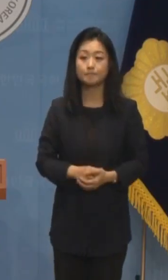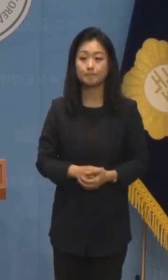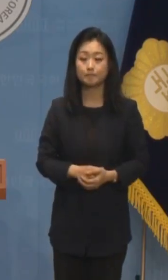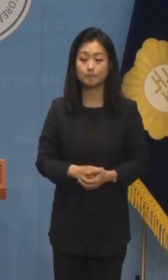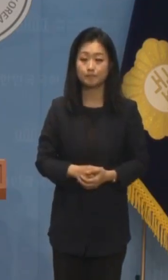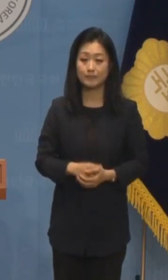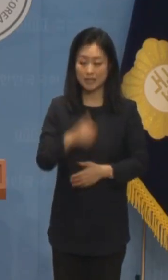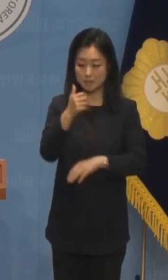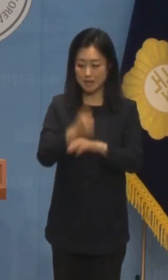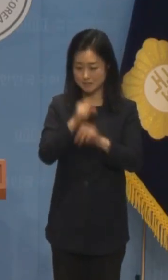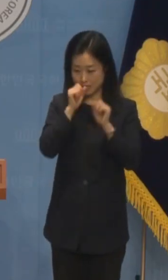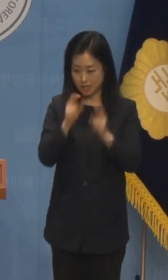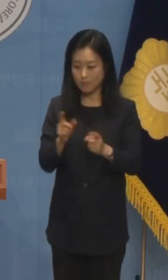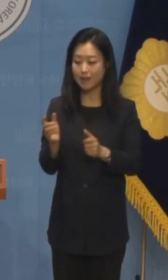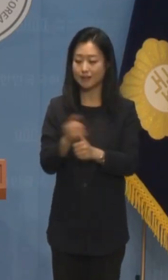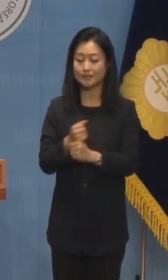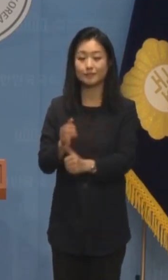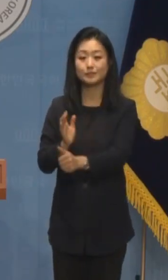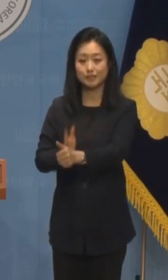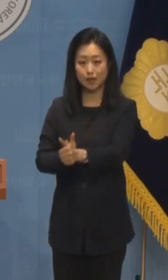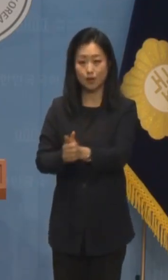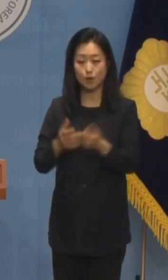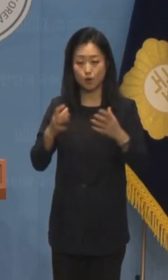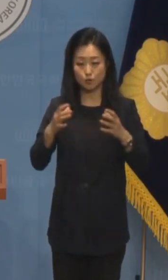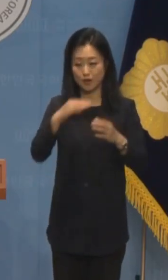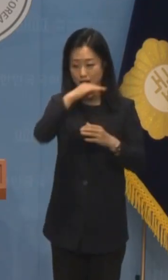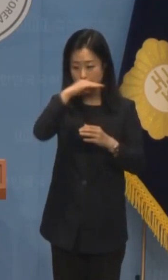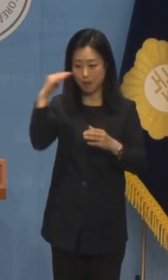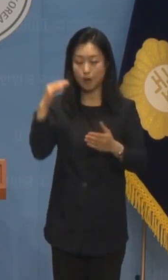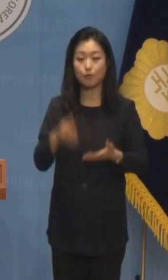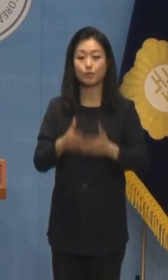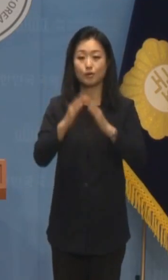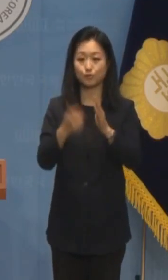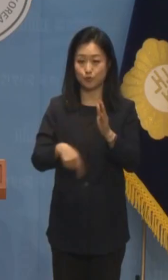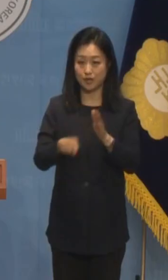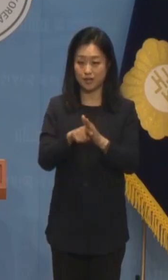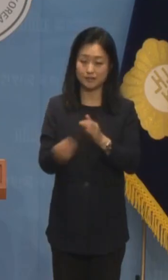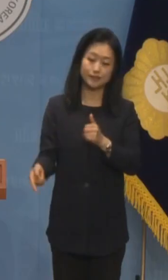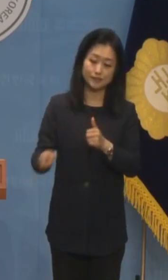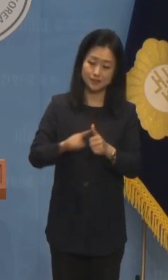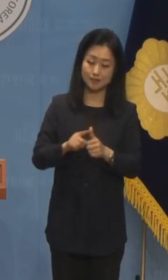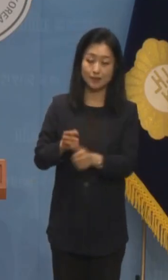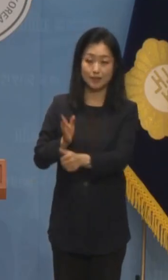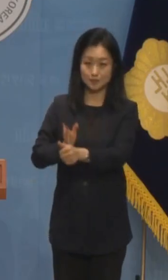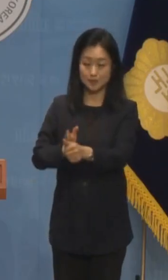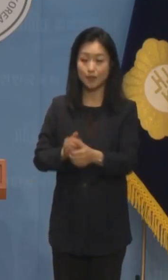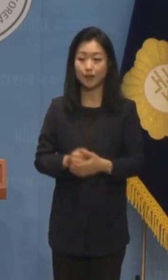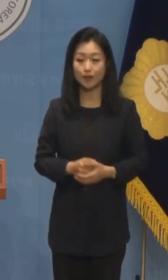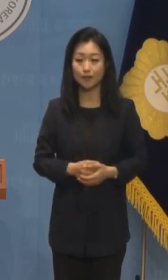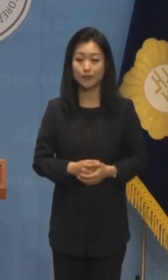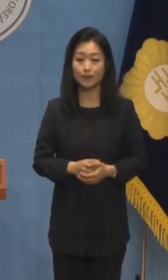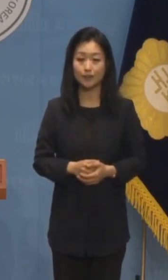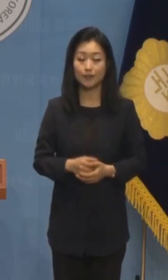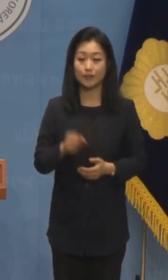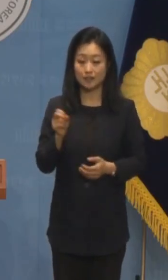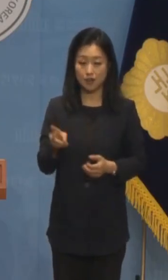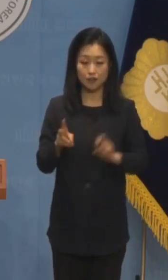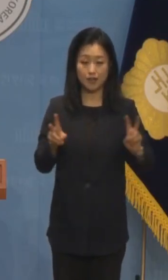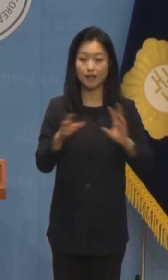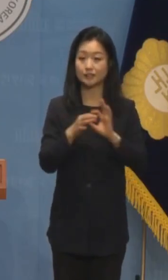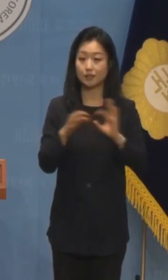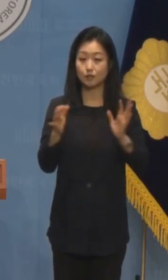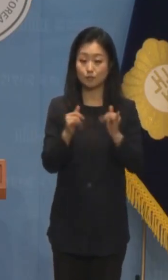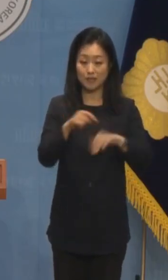마지막 기회 놓치지 말고 국가를 바로잡는 길에 당장 나서십시오. 여야를 떠나